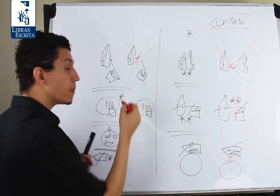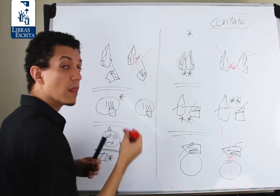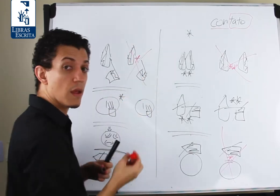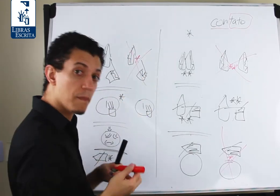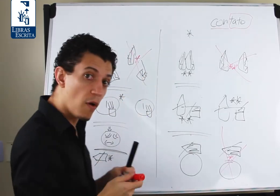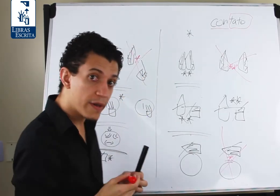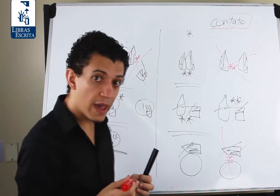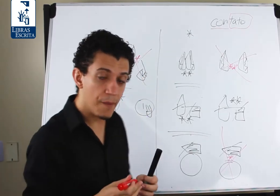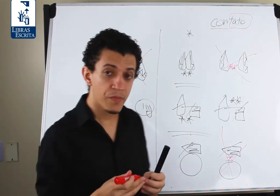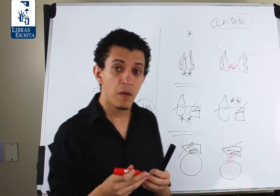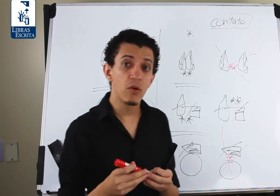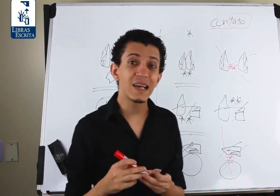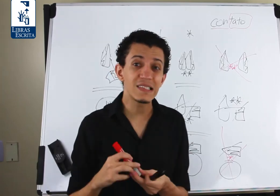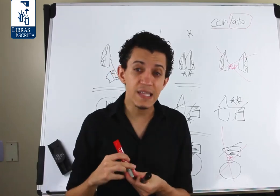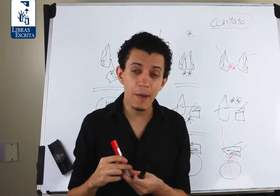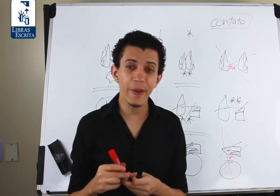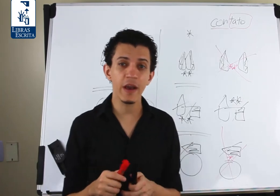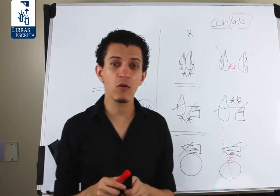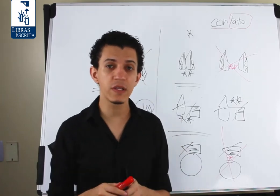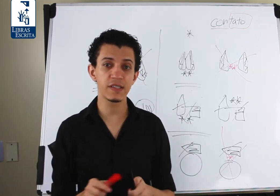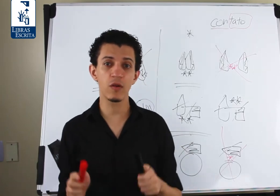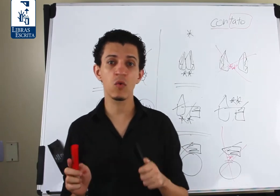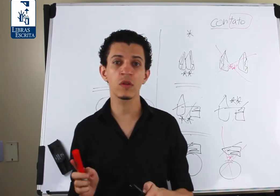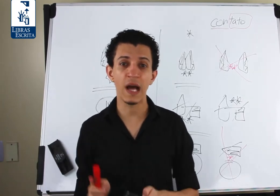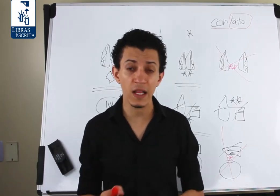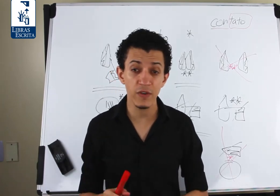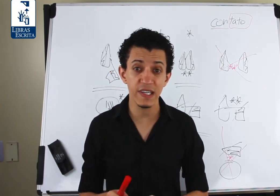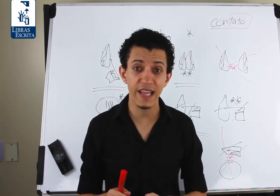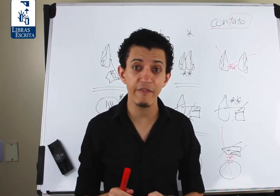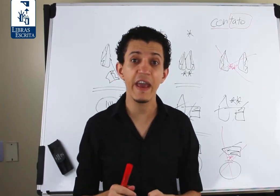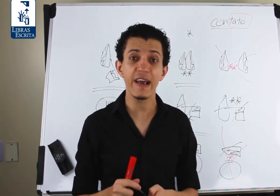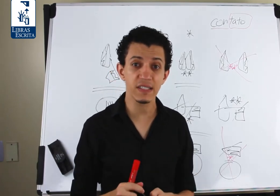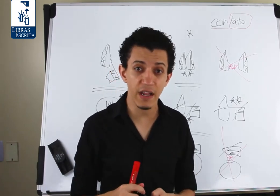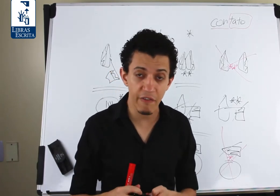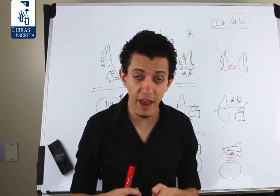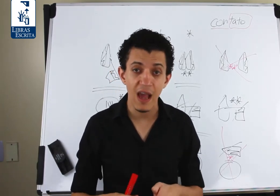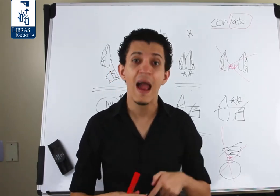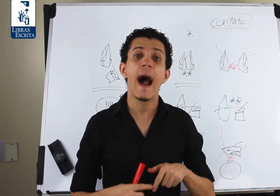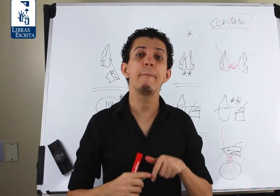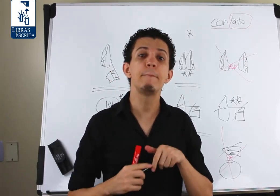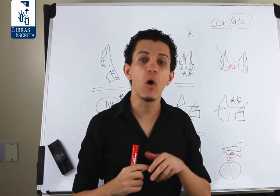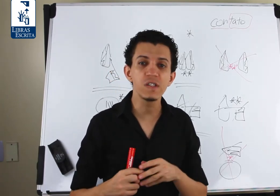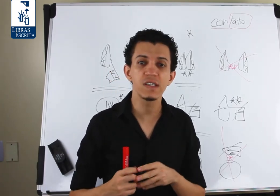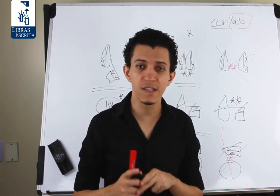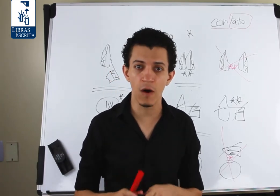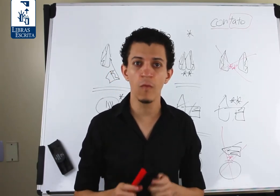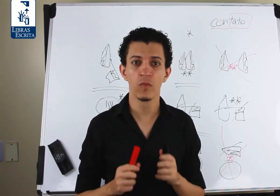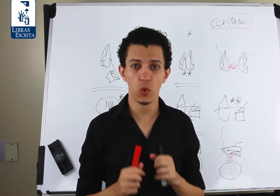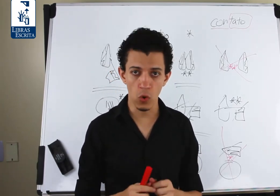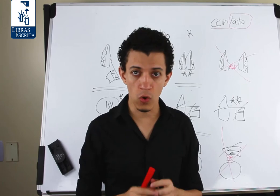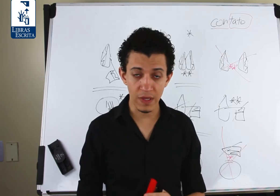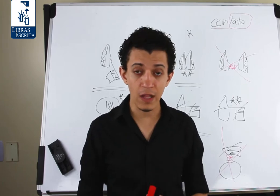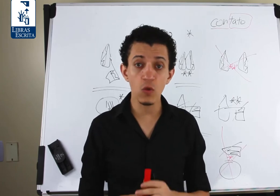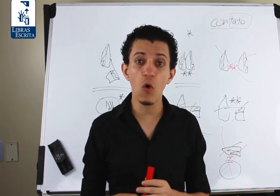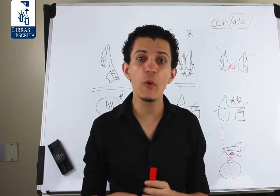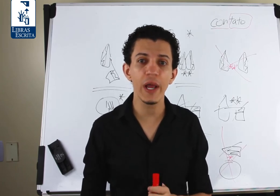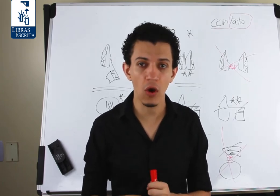Por quê? Porque sempre que acontecer um contato, você deve escrever a posição do contato, como ele